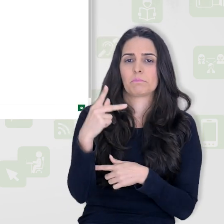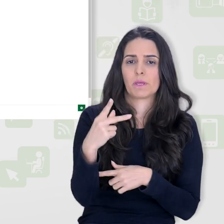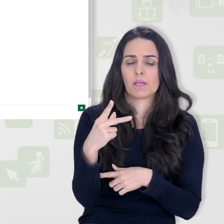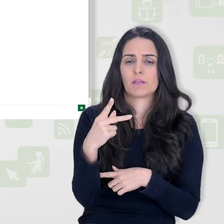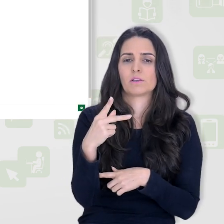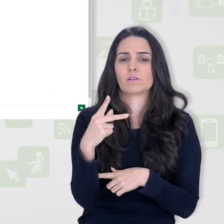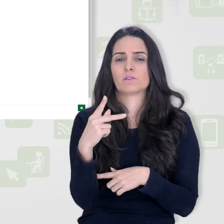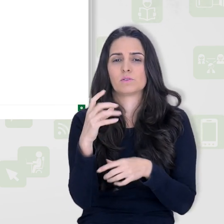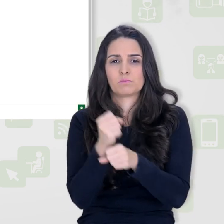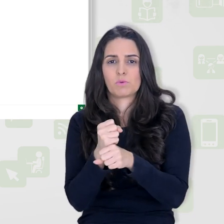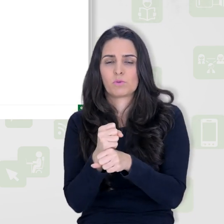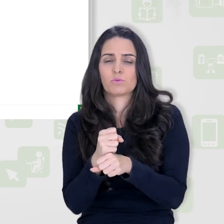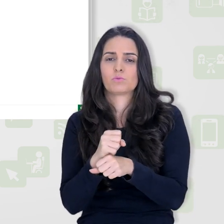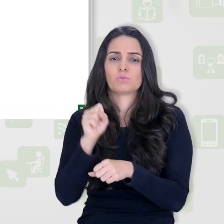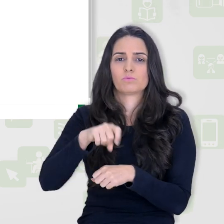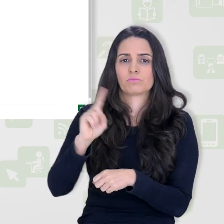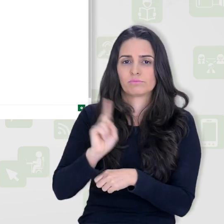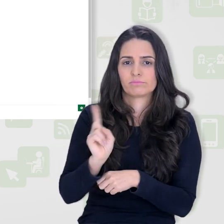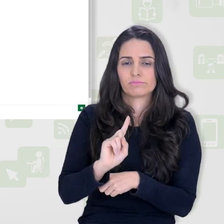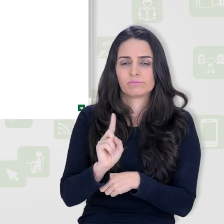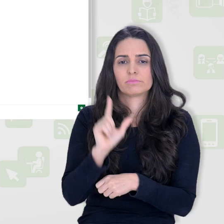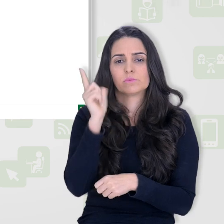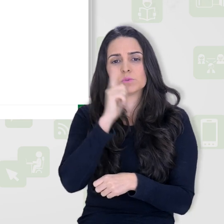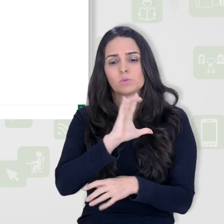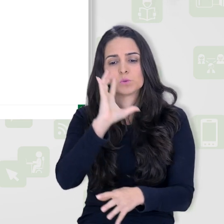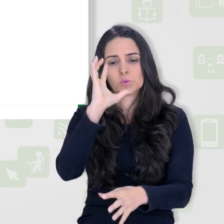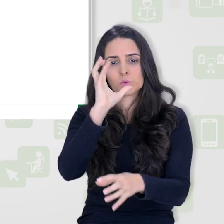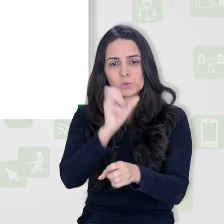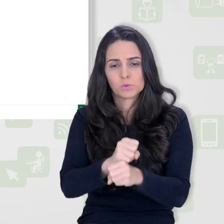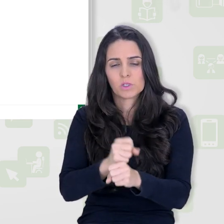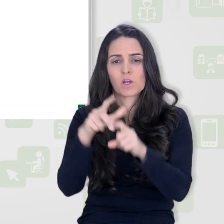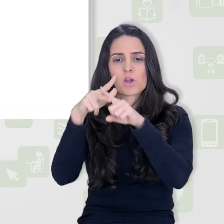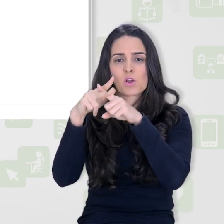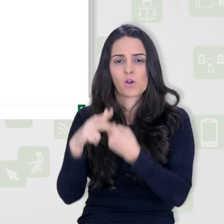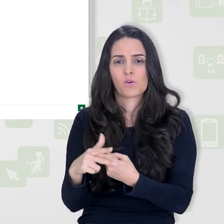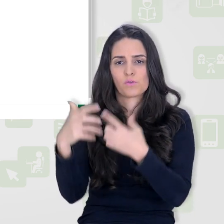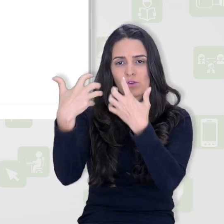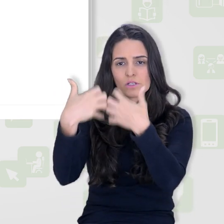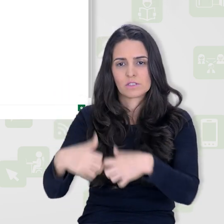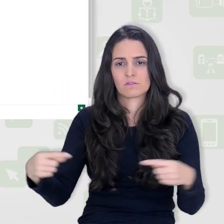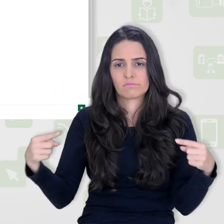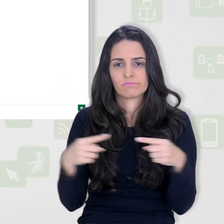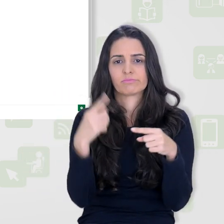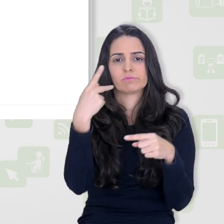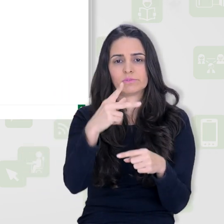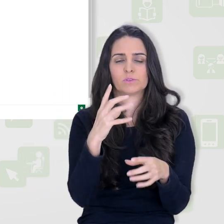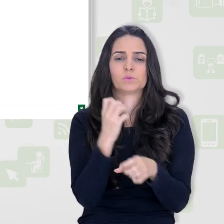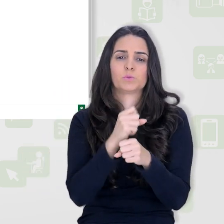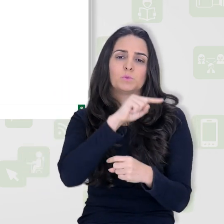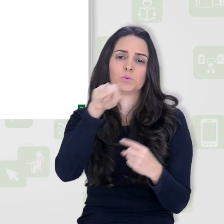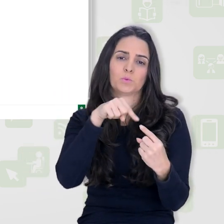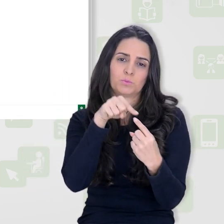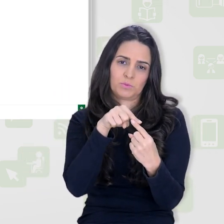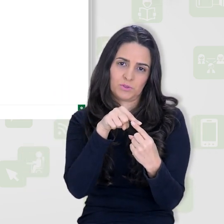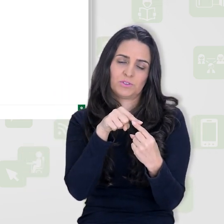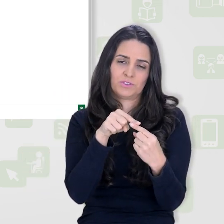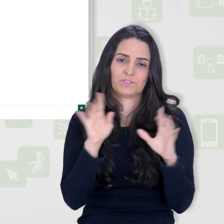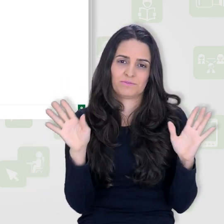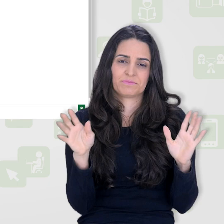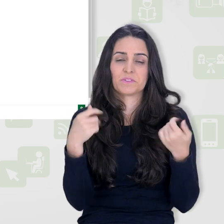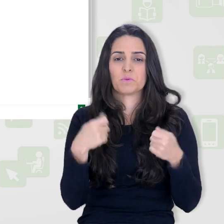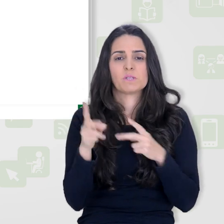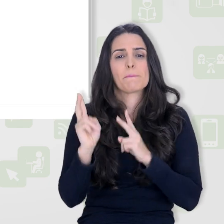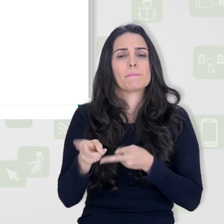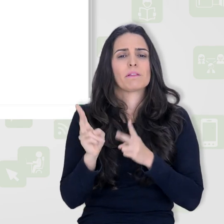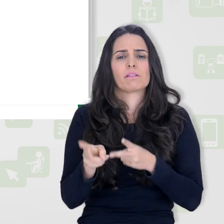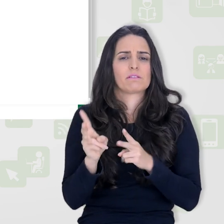tem mais peso, quais tem menos peso, e chegar, então, numa configuração que seja adequada aí para o seu objetivo. Não